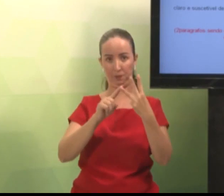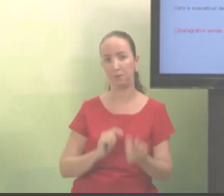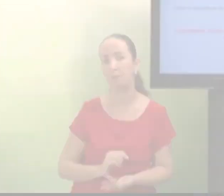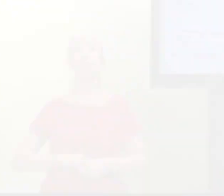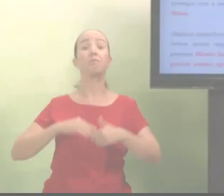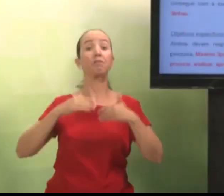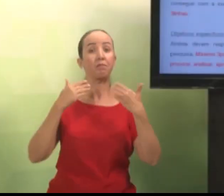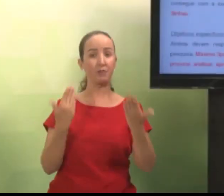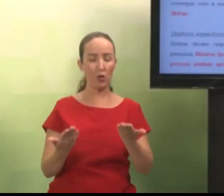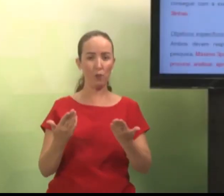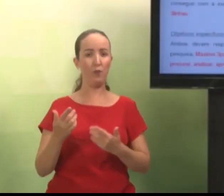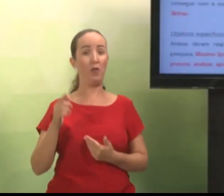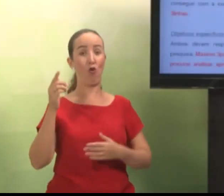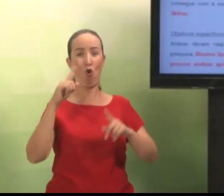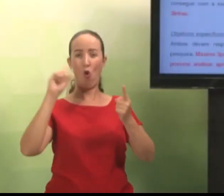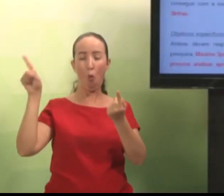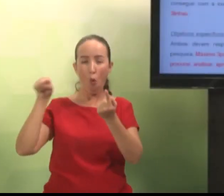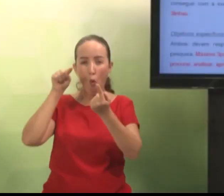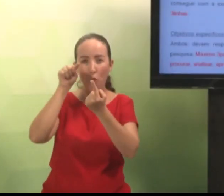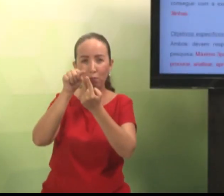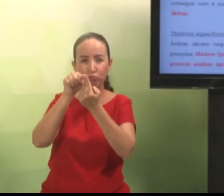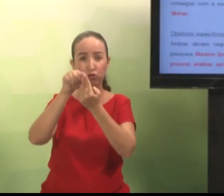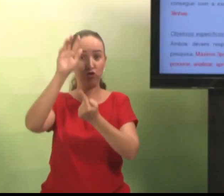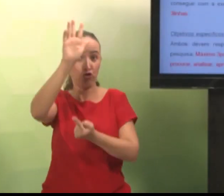posteriormente, vejam. Um terceiro item.